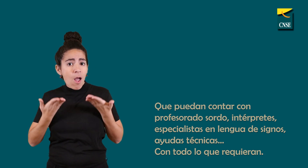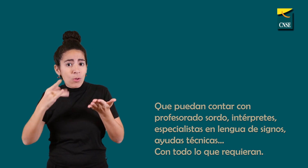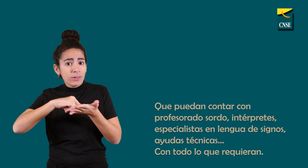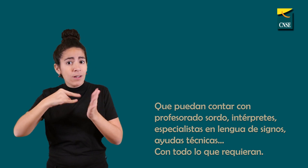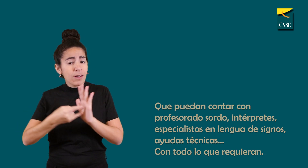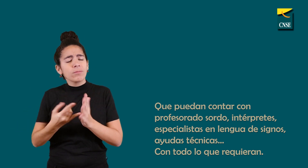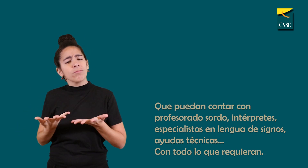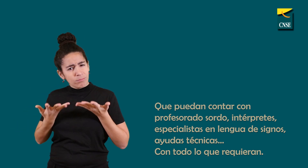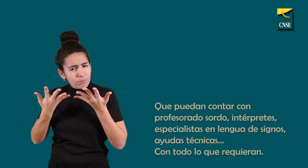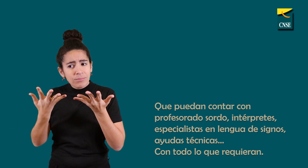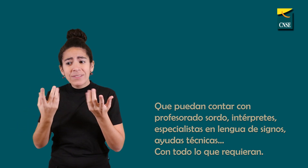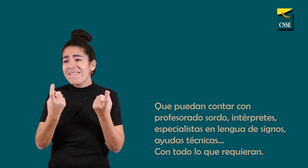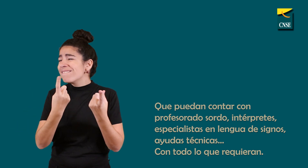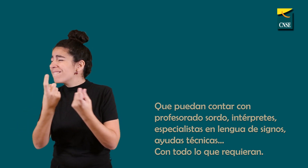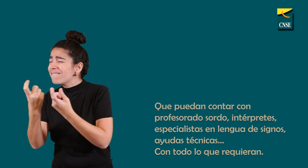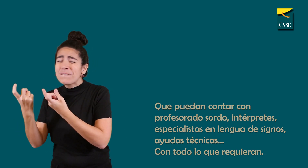técnicas, con todo lo que requieran.